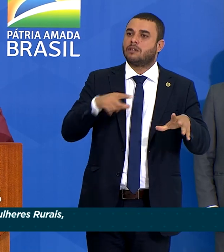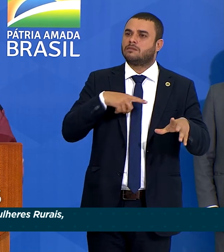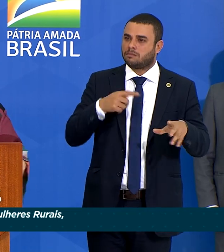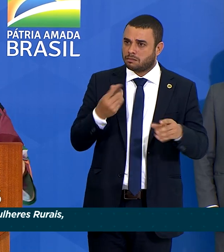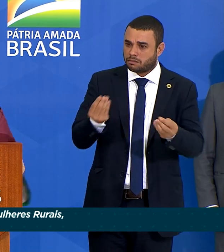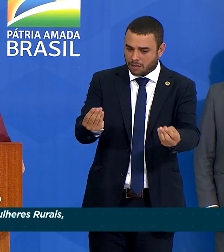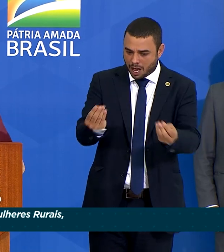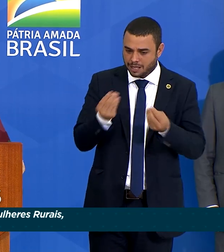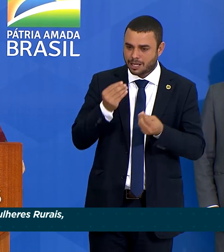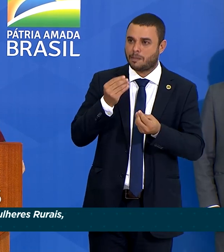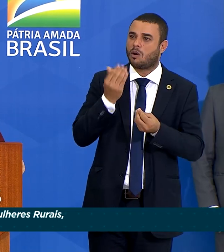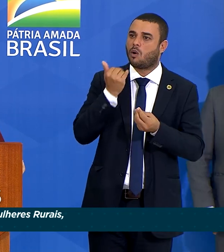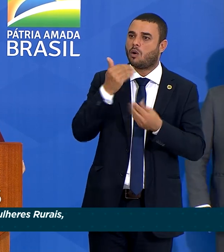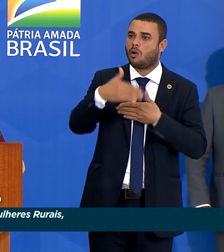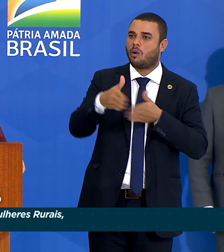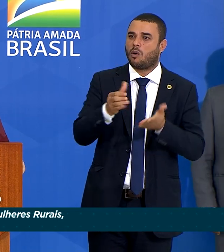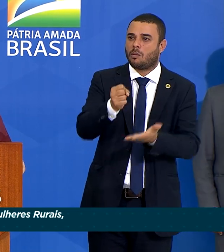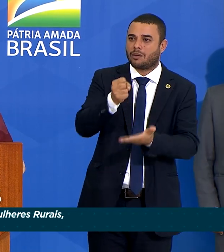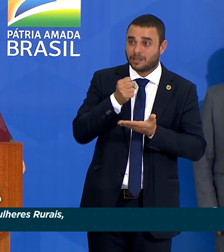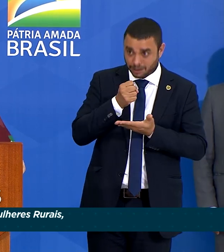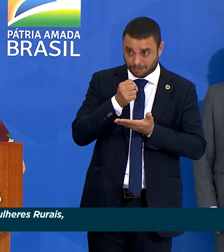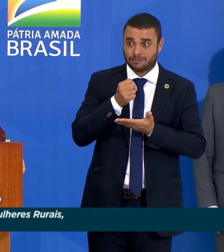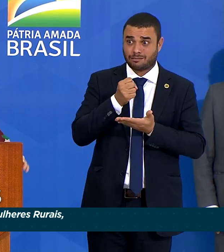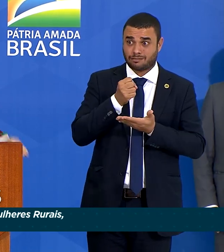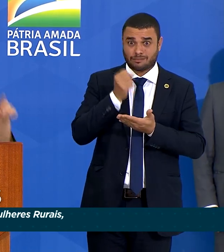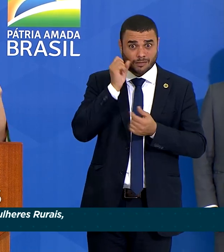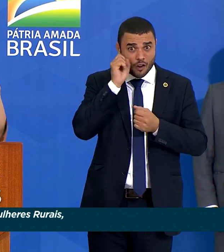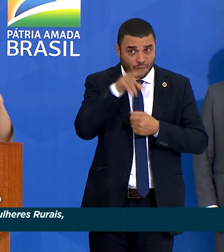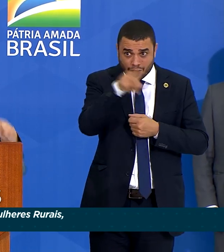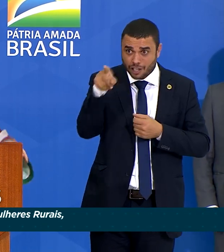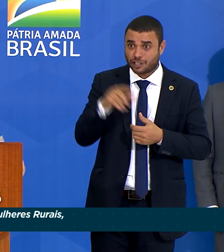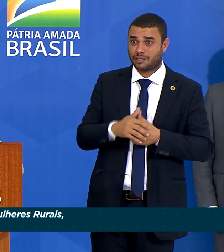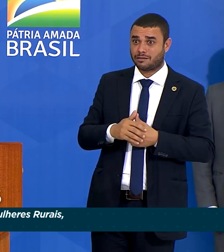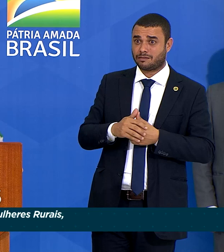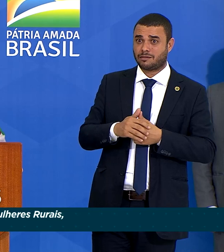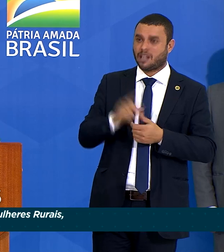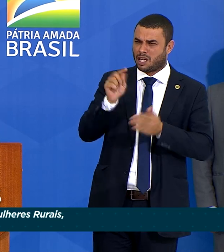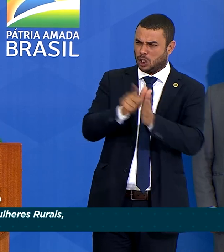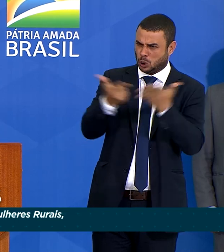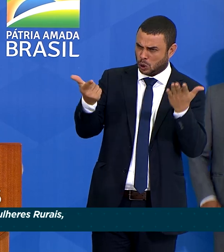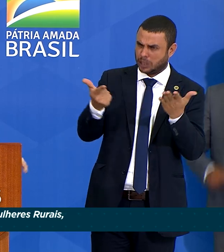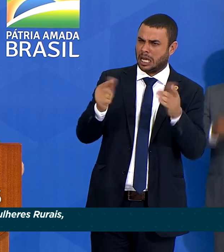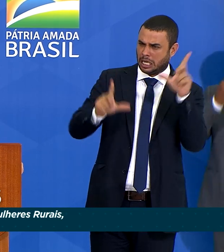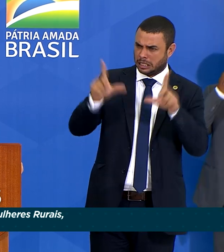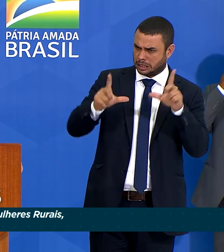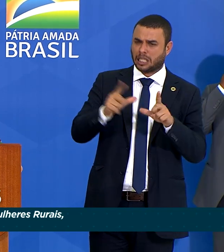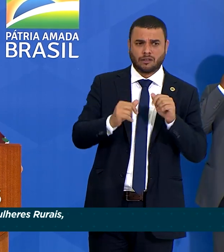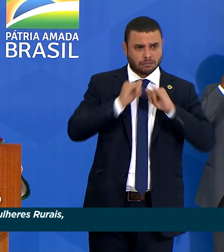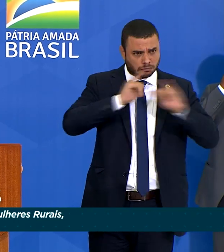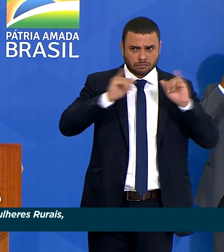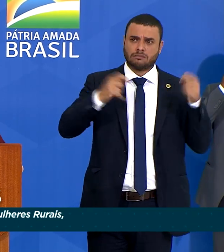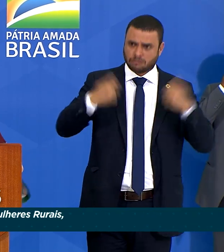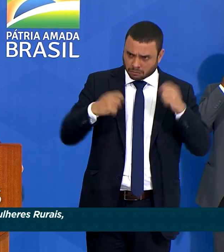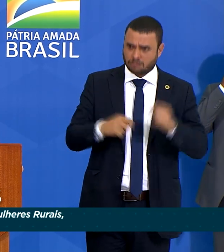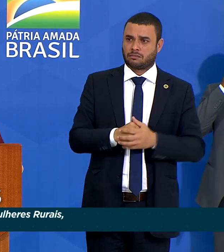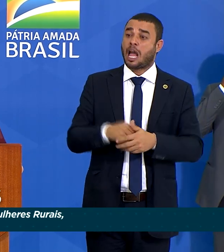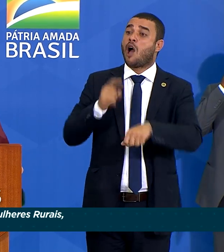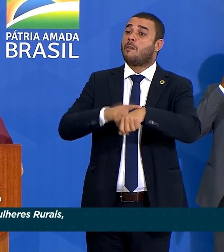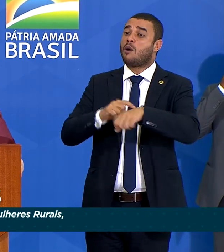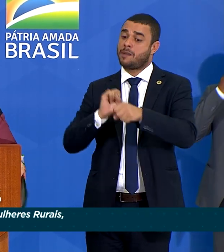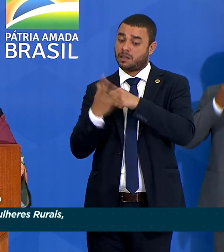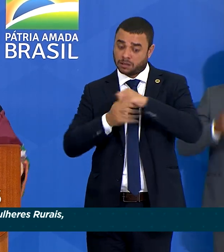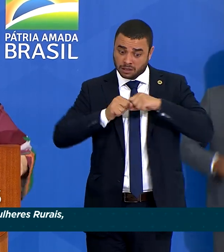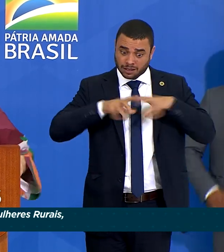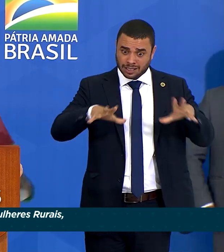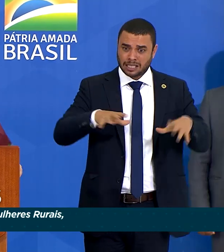Vejam, senhores, escrevo à imprensa. Em tempo de pandemia, mais de 10 milhões